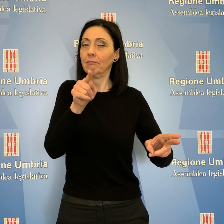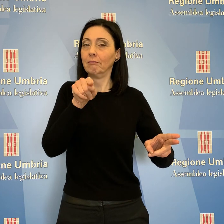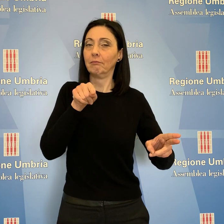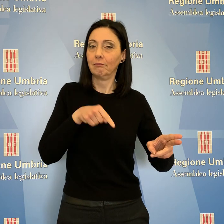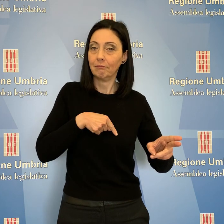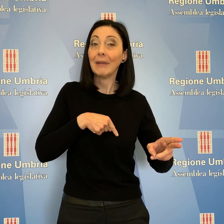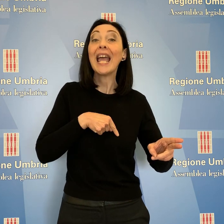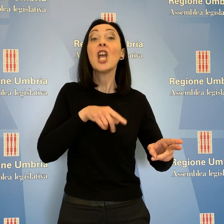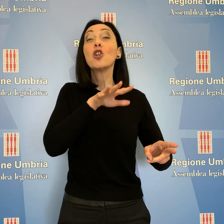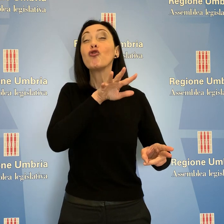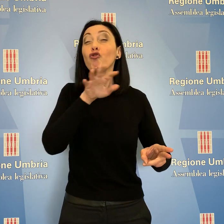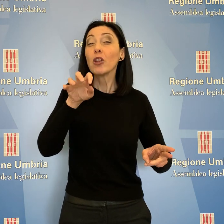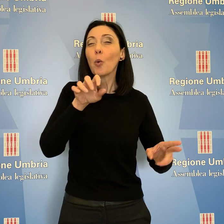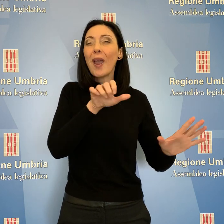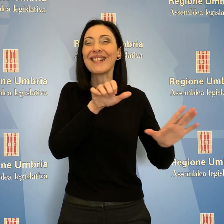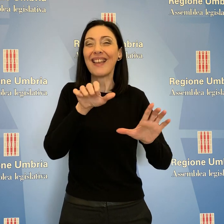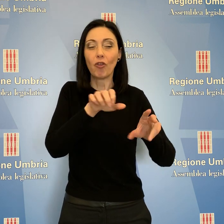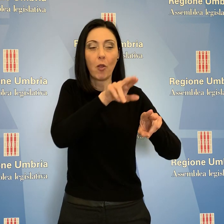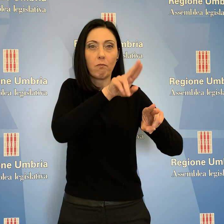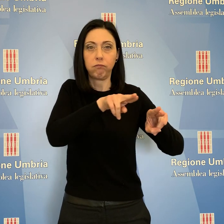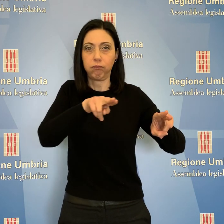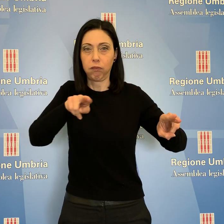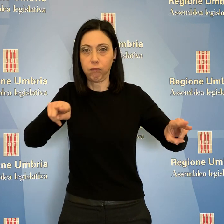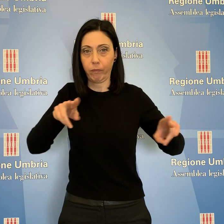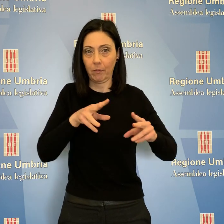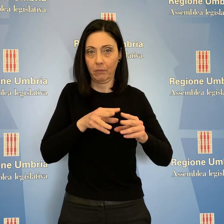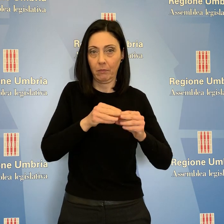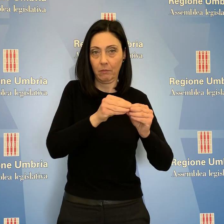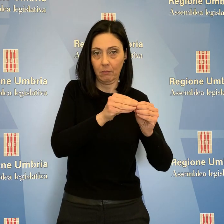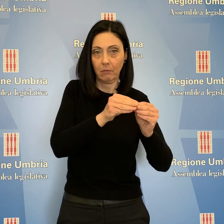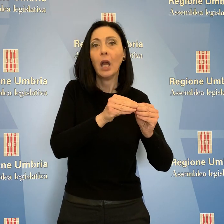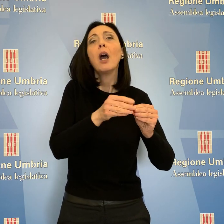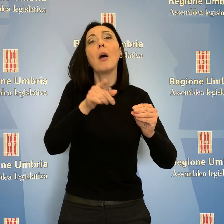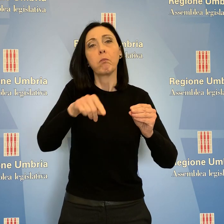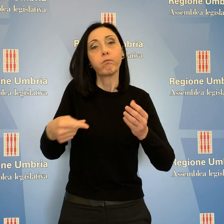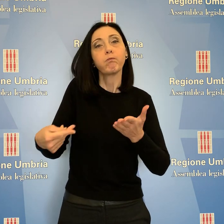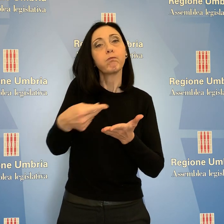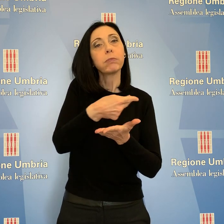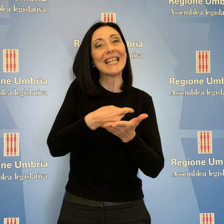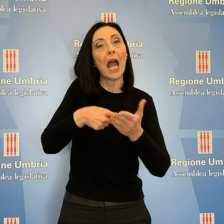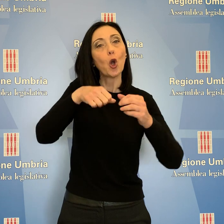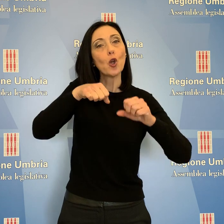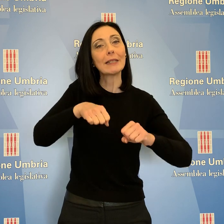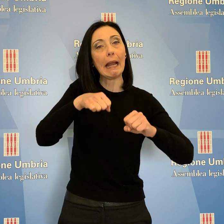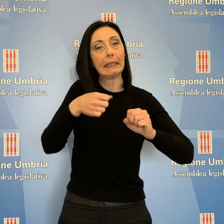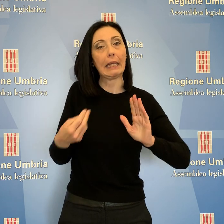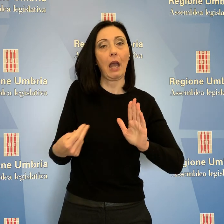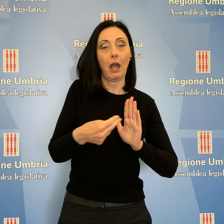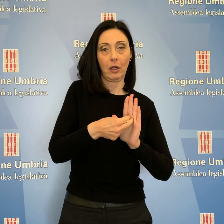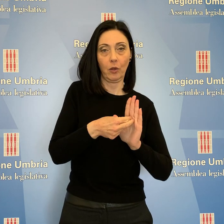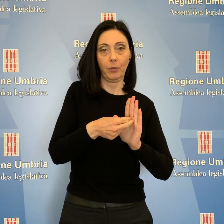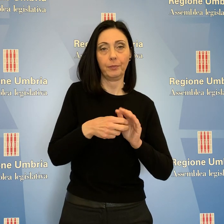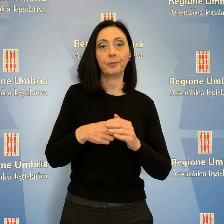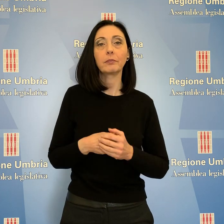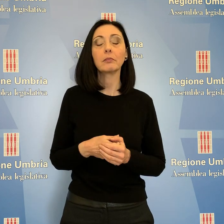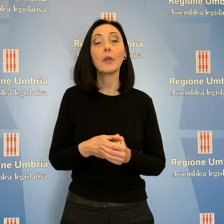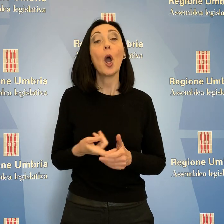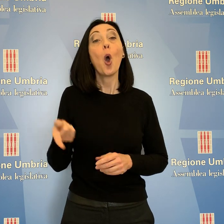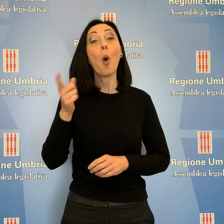capienza di almeno 5-600 posti letto all'interno del redigendo piano sanitario regionale. E ancora,